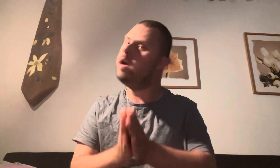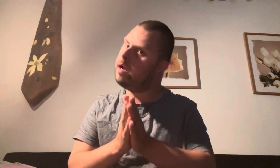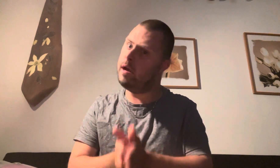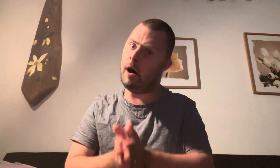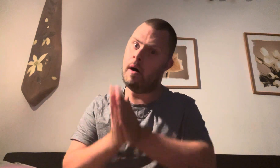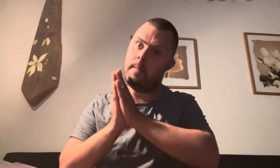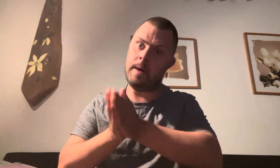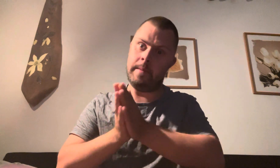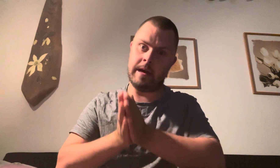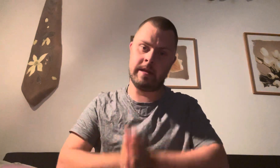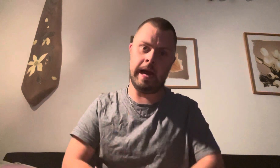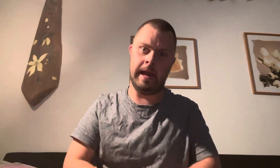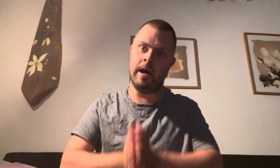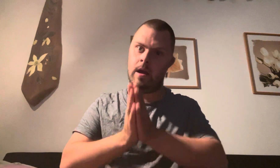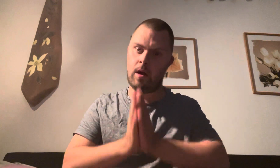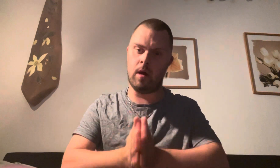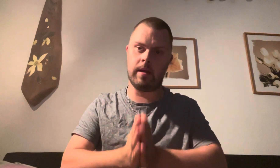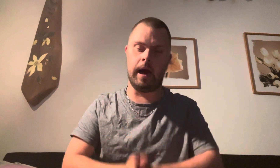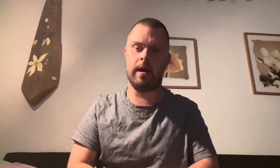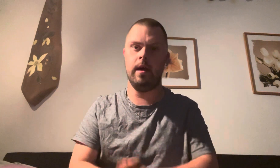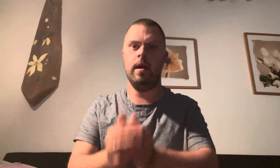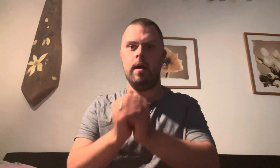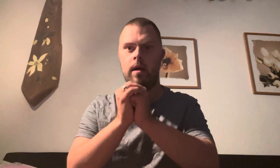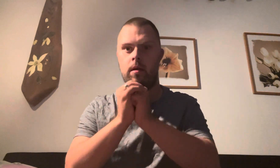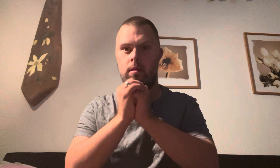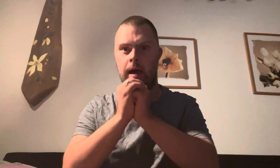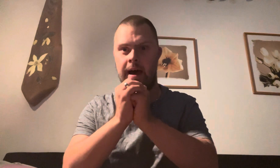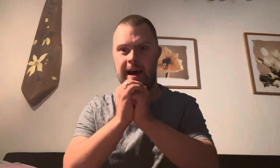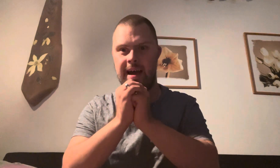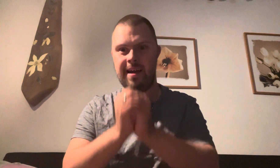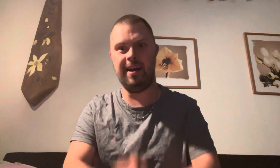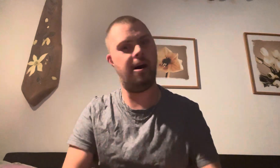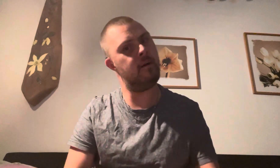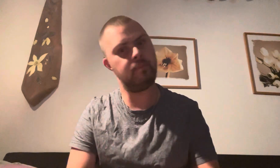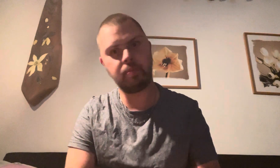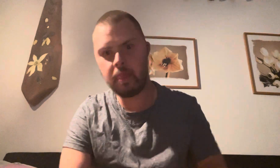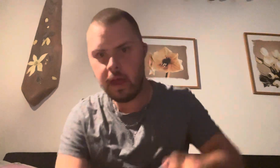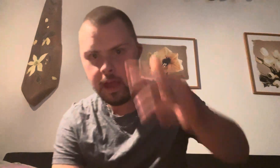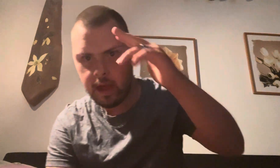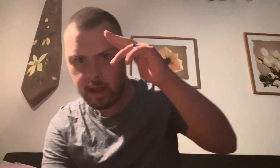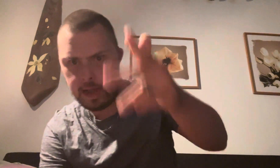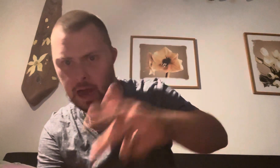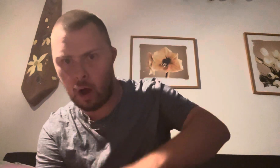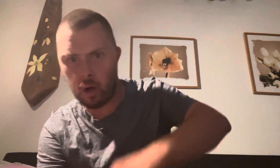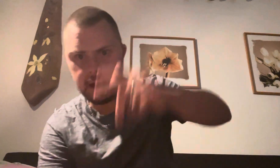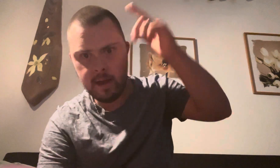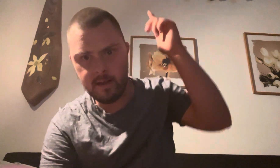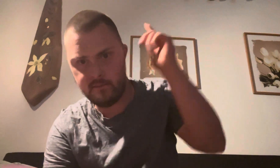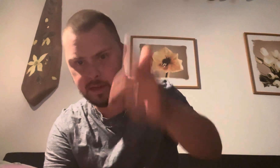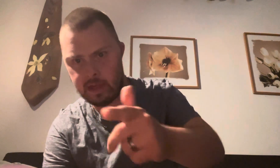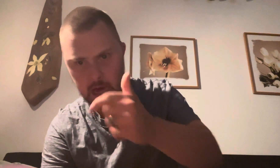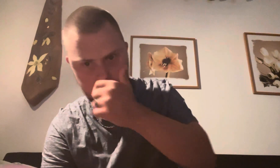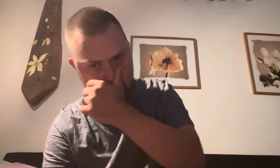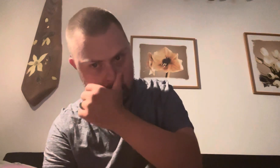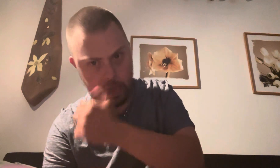Ja, med mig snäll. Ja, tack. Så här, ja. Så här, vi ses i,